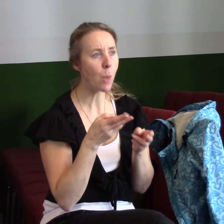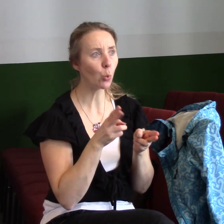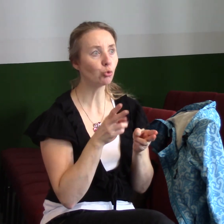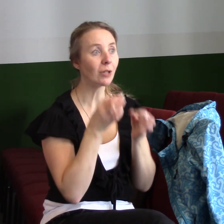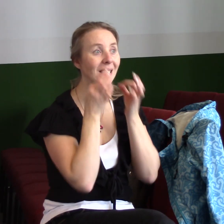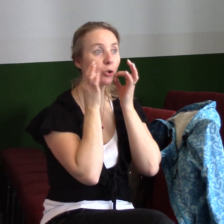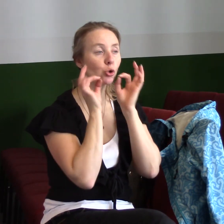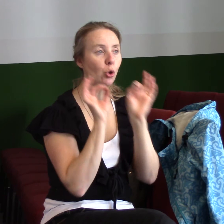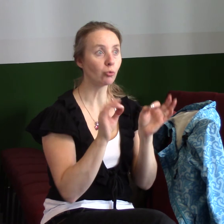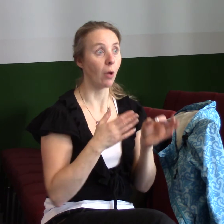máme se z toho radovat.